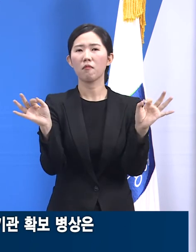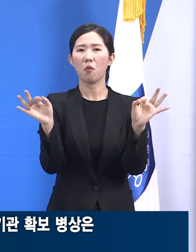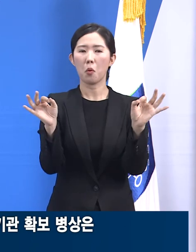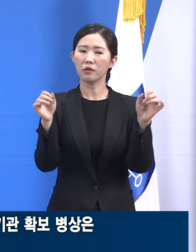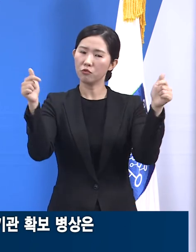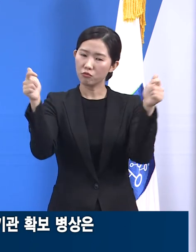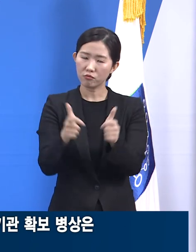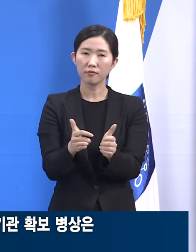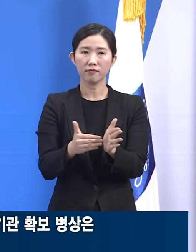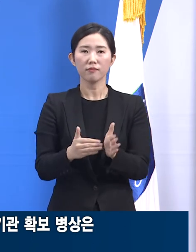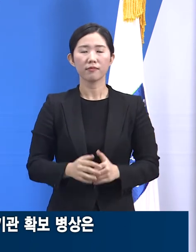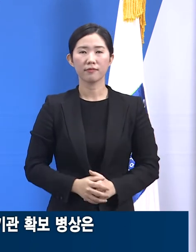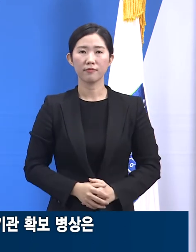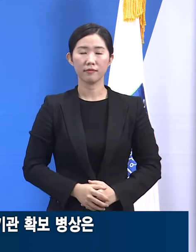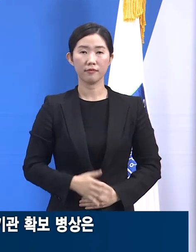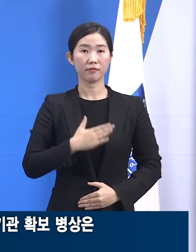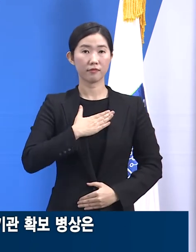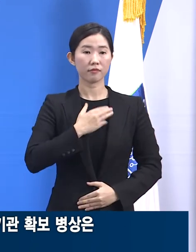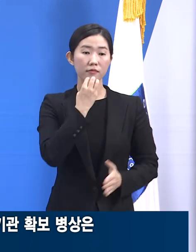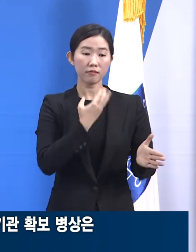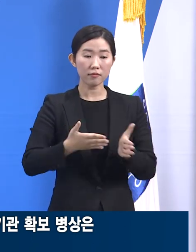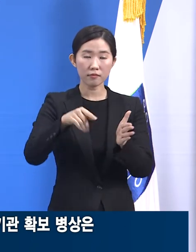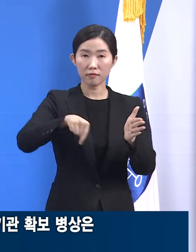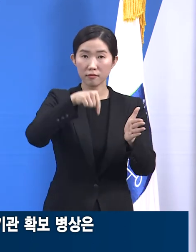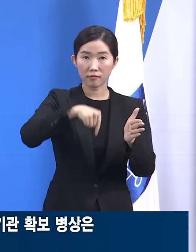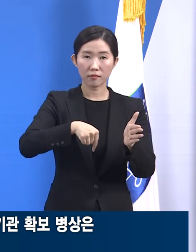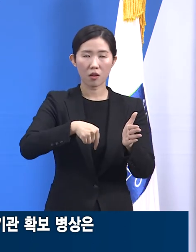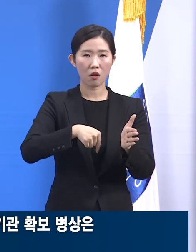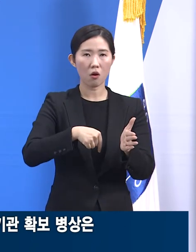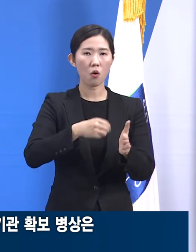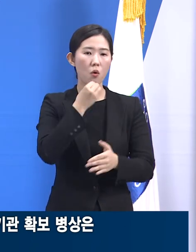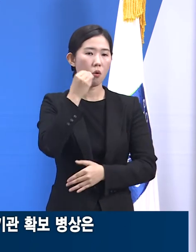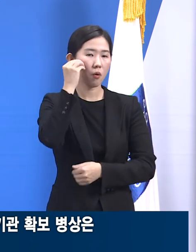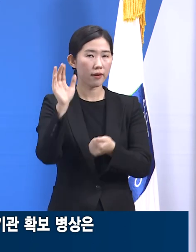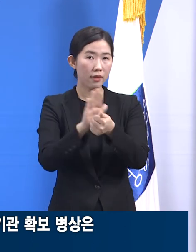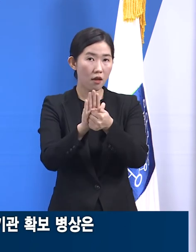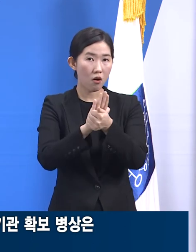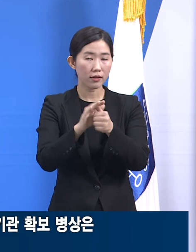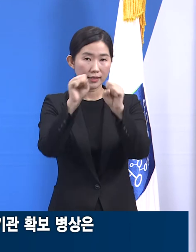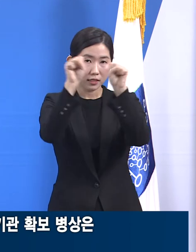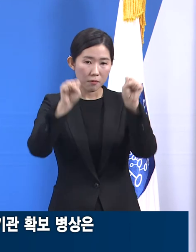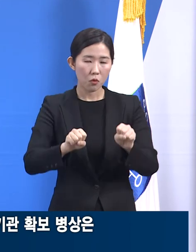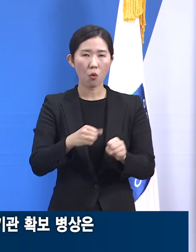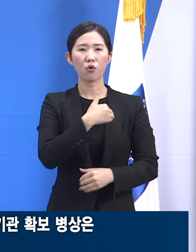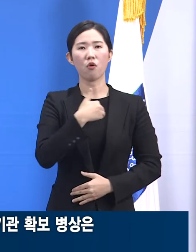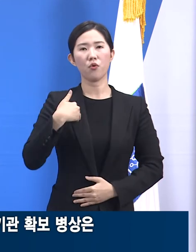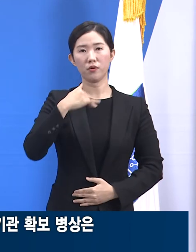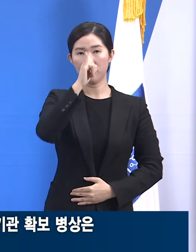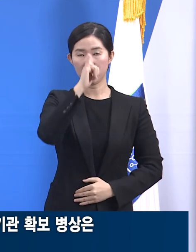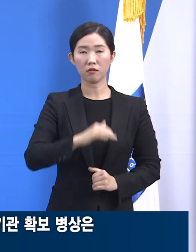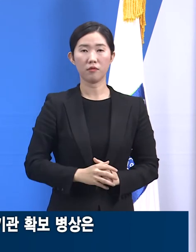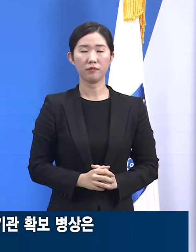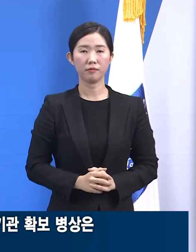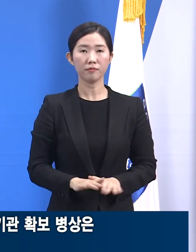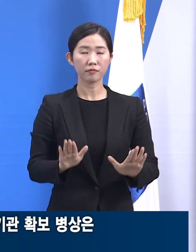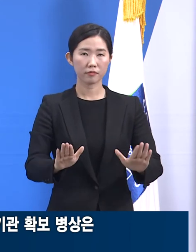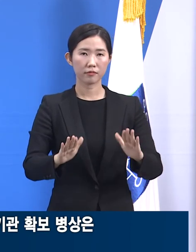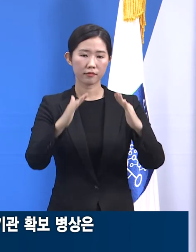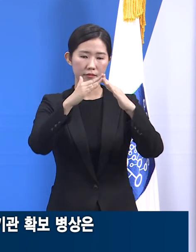운영단 사무실에도 다소 여유가 생겼습니다. 가정대기자 관리 프로그램을 적극적으로 운영하면서